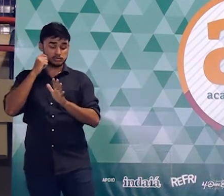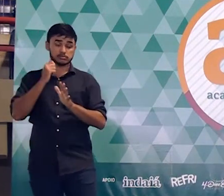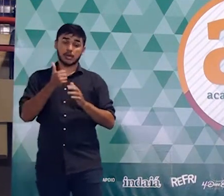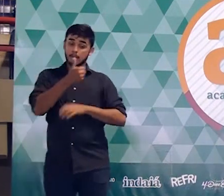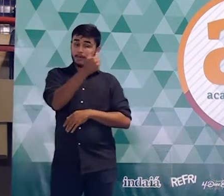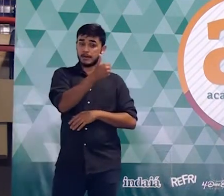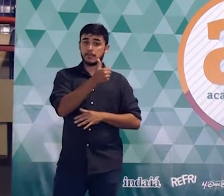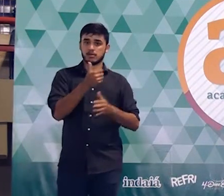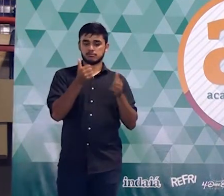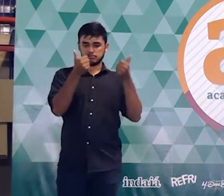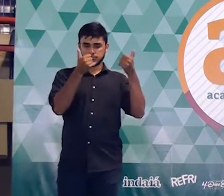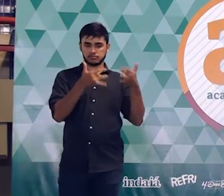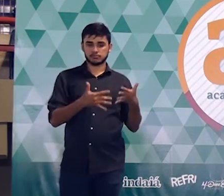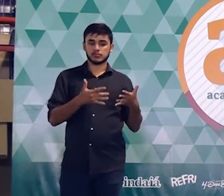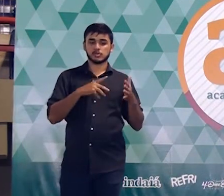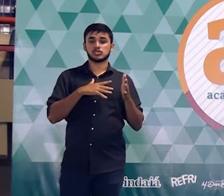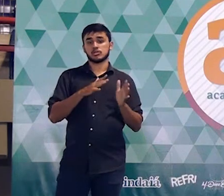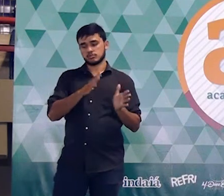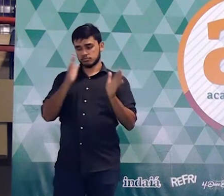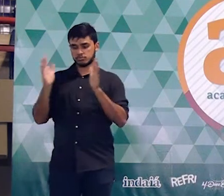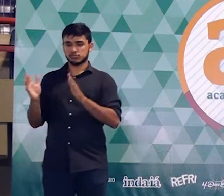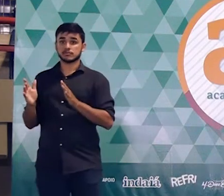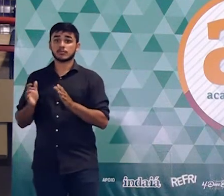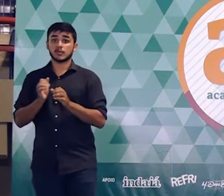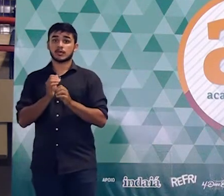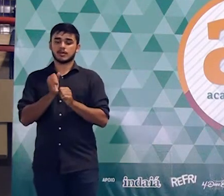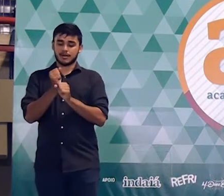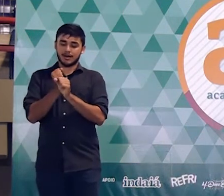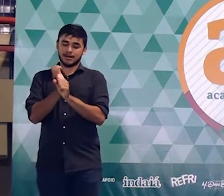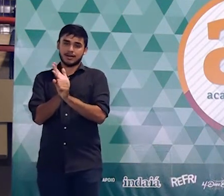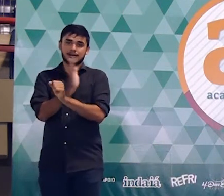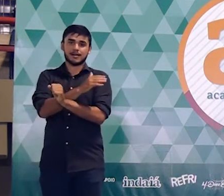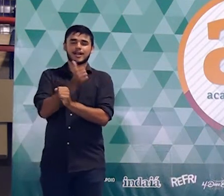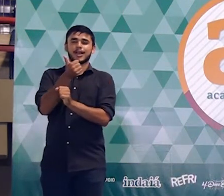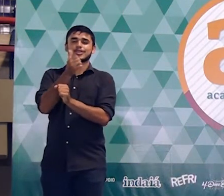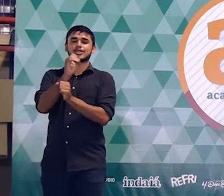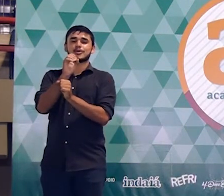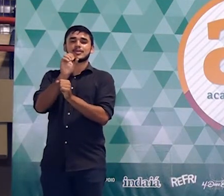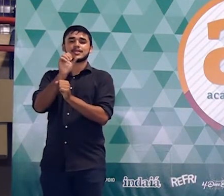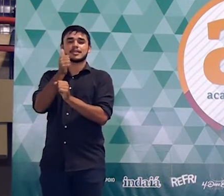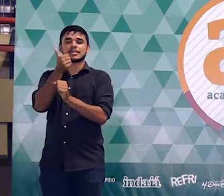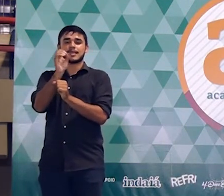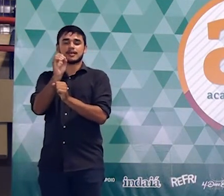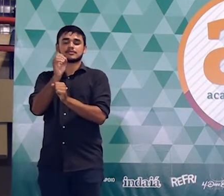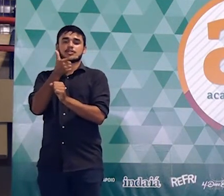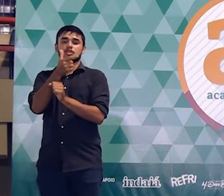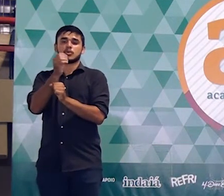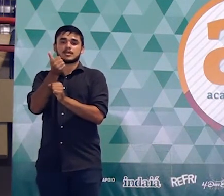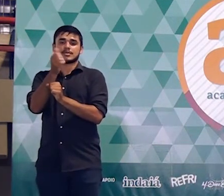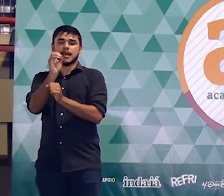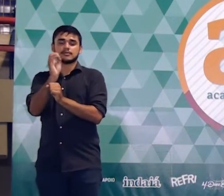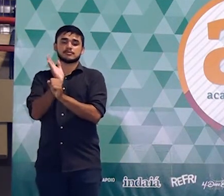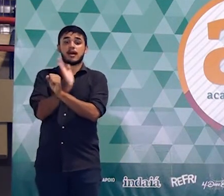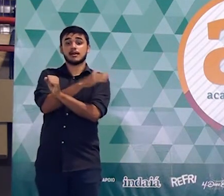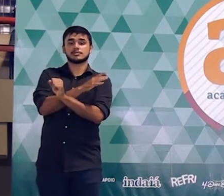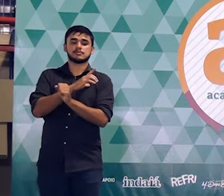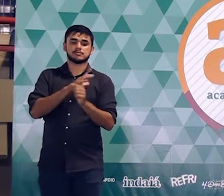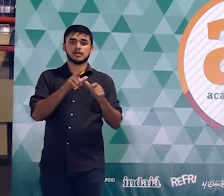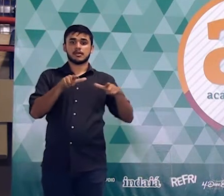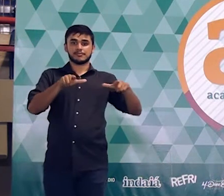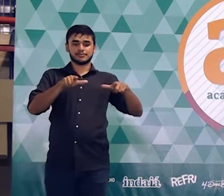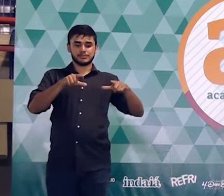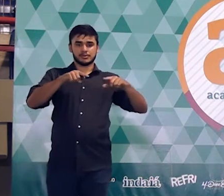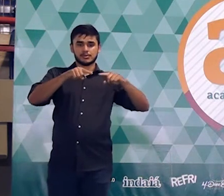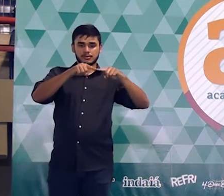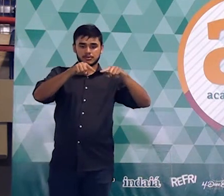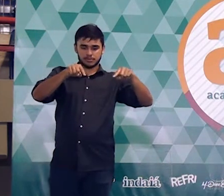medida que começou a valer depois do ano de... a partir de 2010. O é que o anunciado da questão disse? Que houve